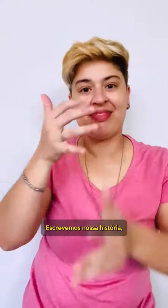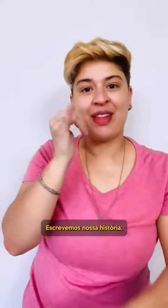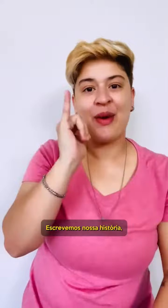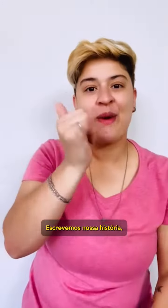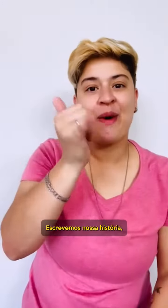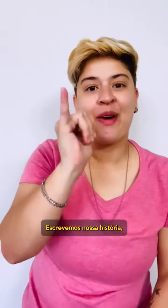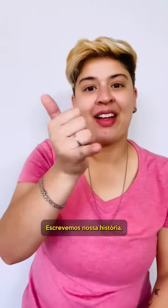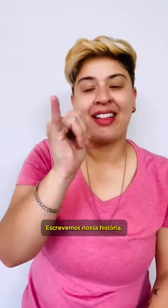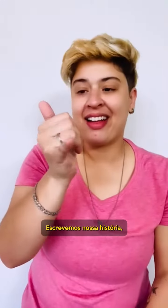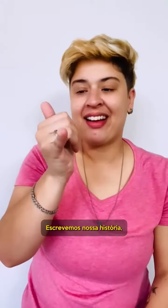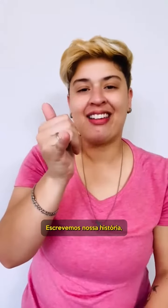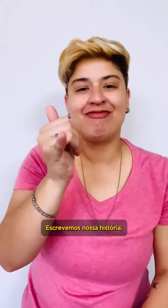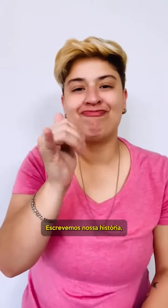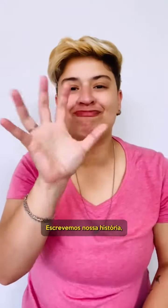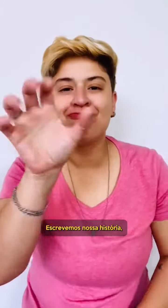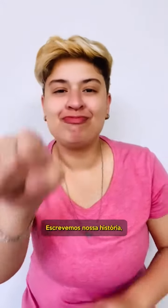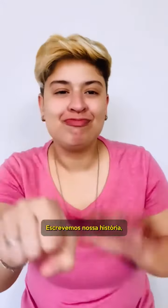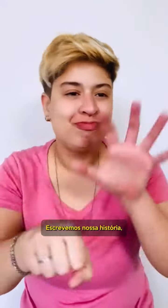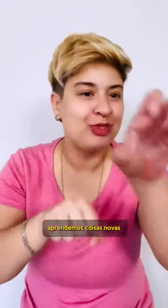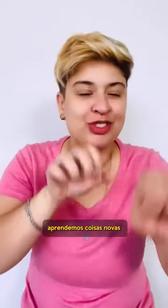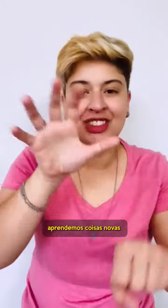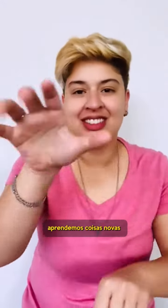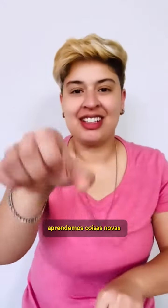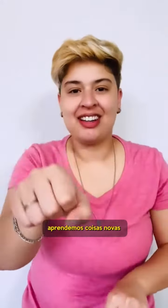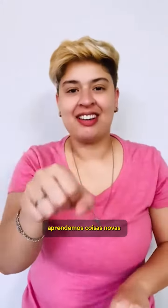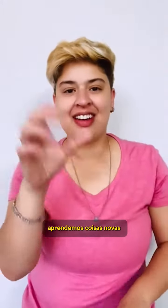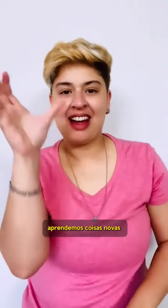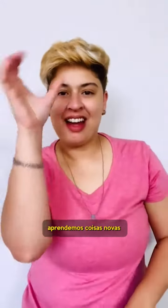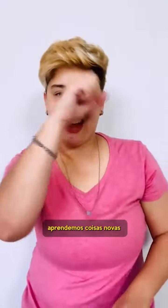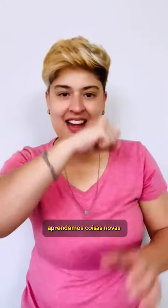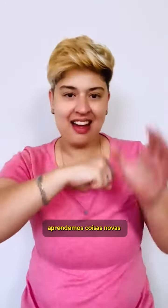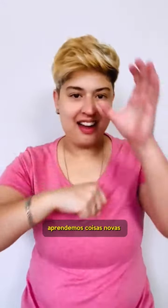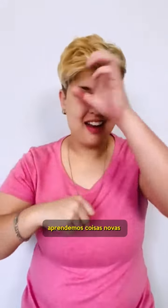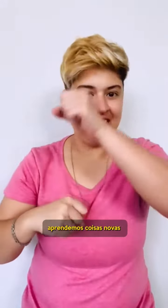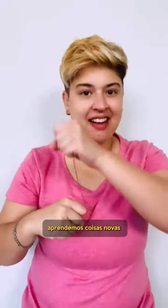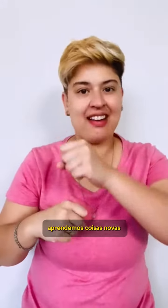Escrevemos nossas histórias. Aprendemos coisas novas.